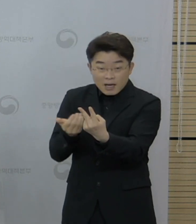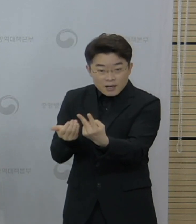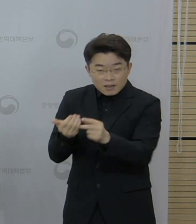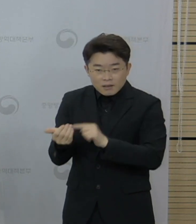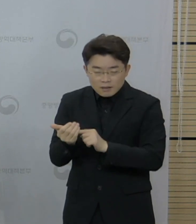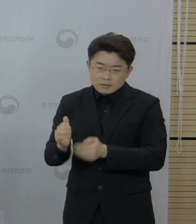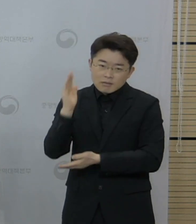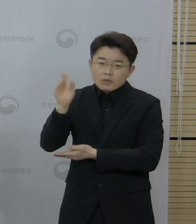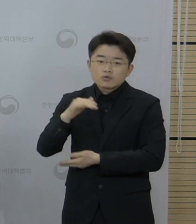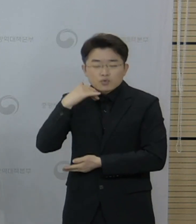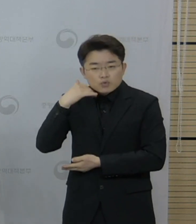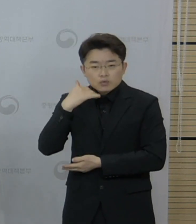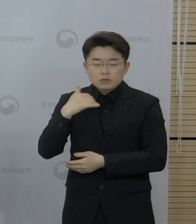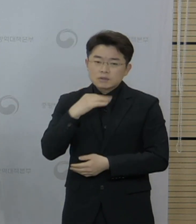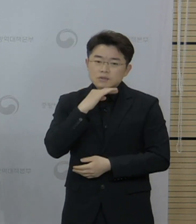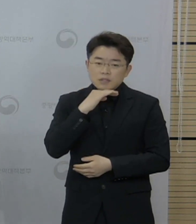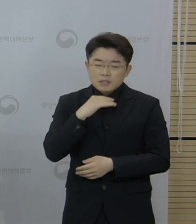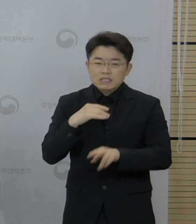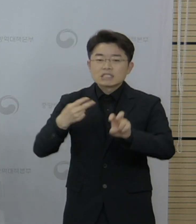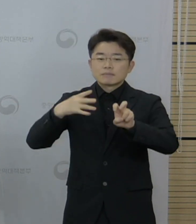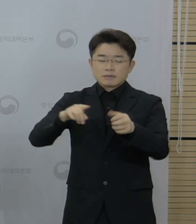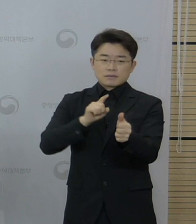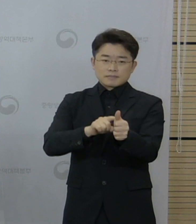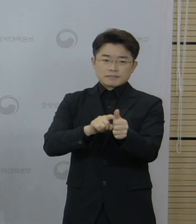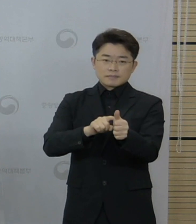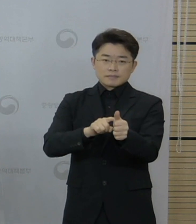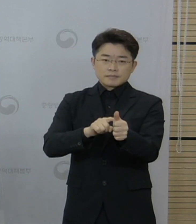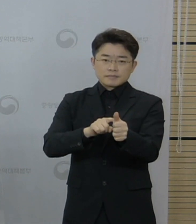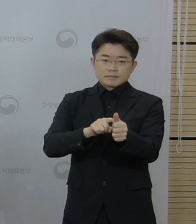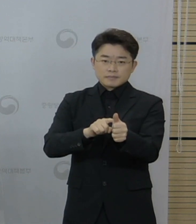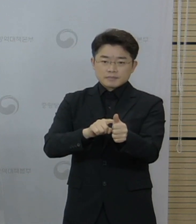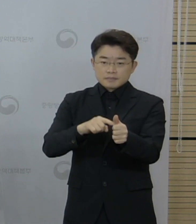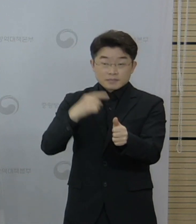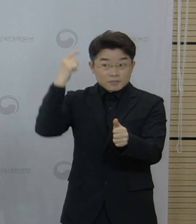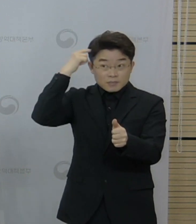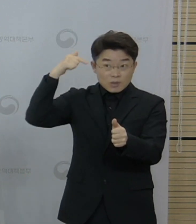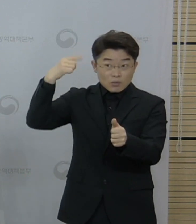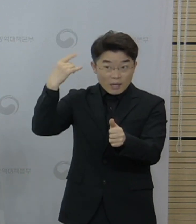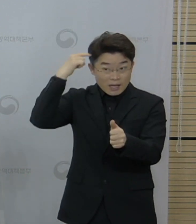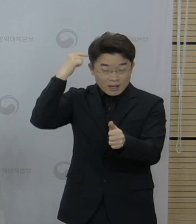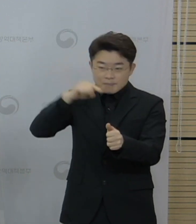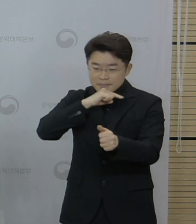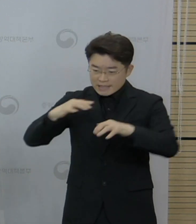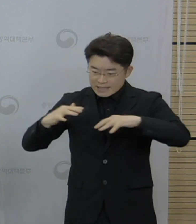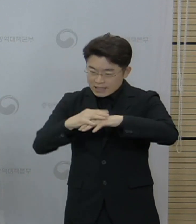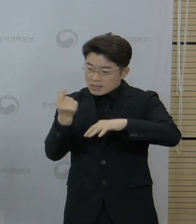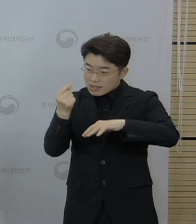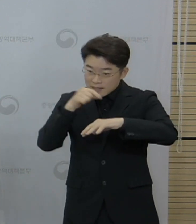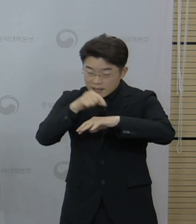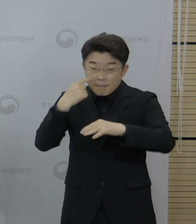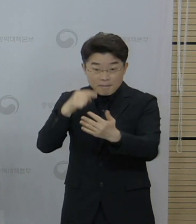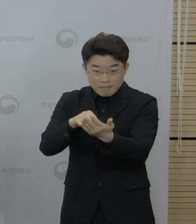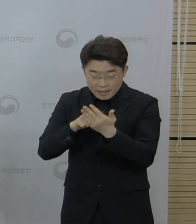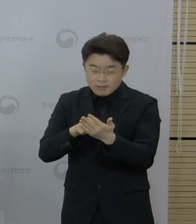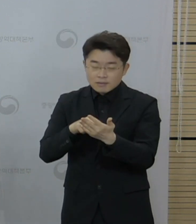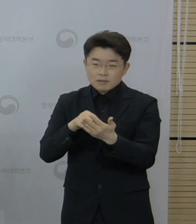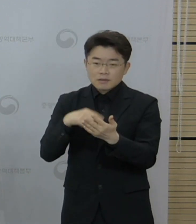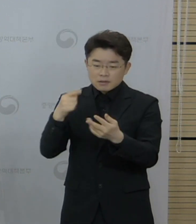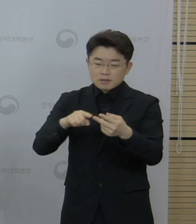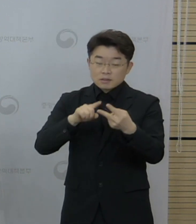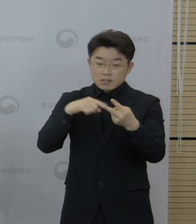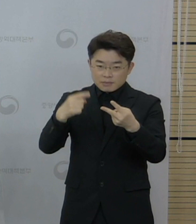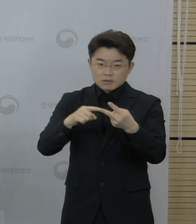20대 남성에서의 뇌정맥동 혈전증을 포함해서 두 케이스 첫 번째는